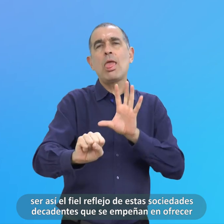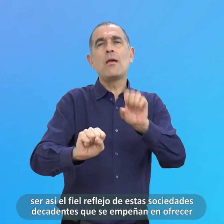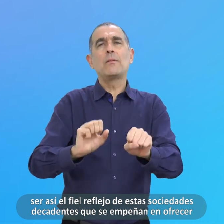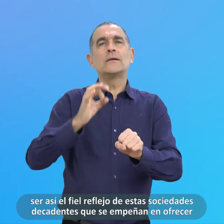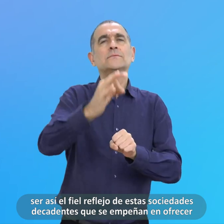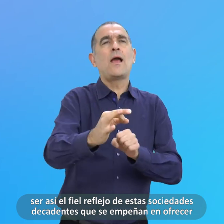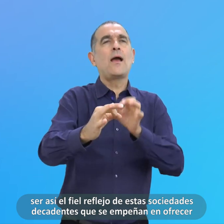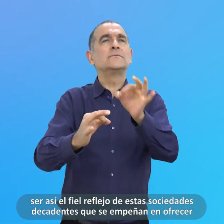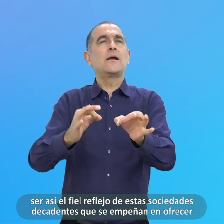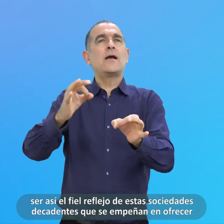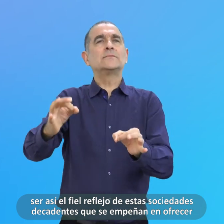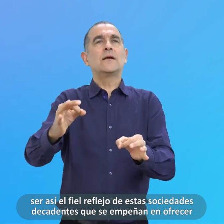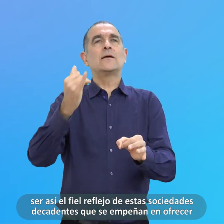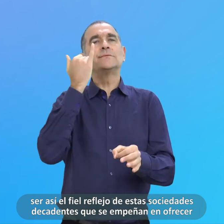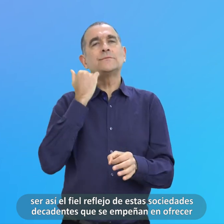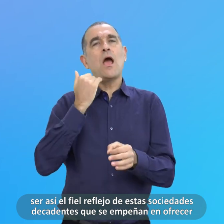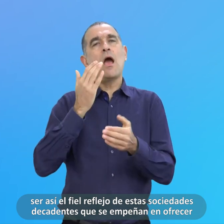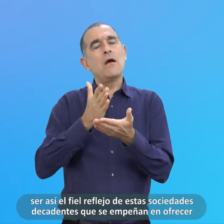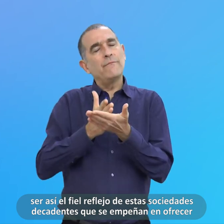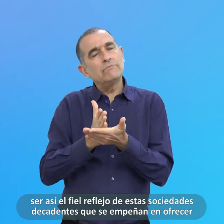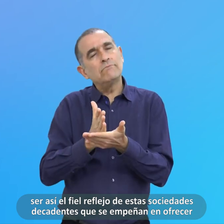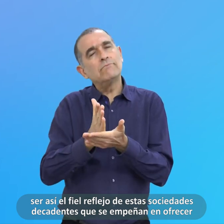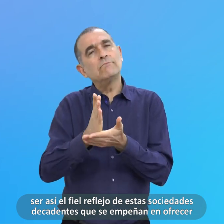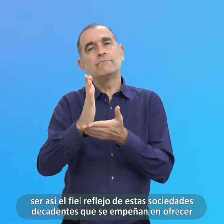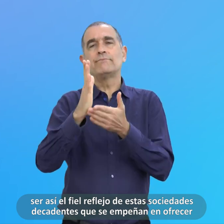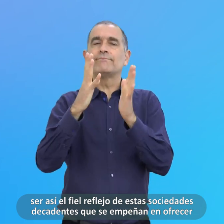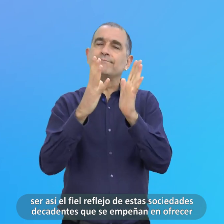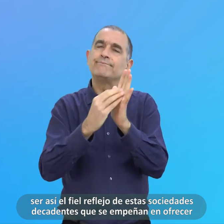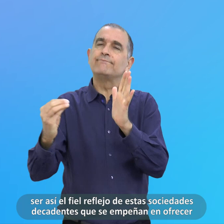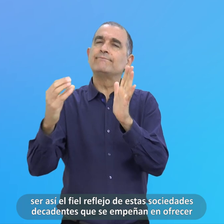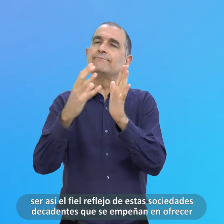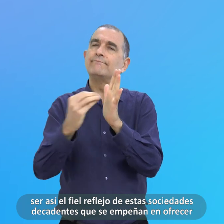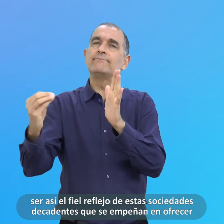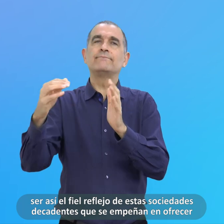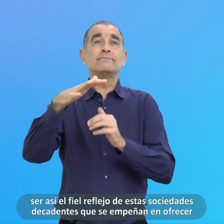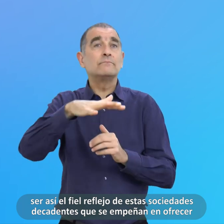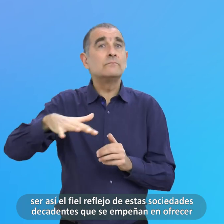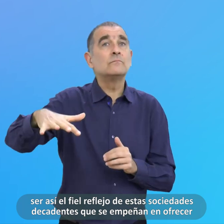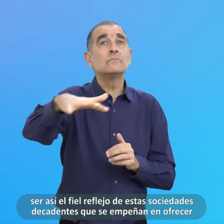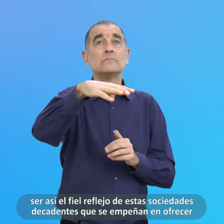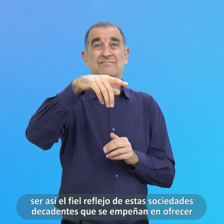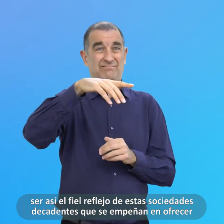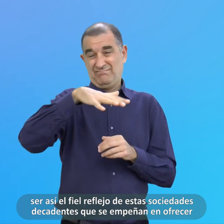fiel reflejo de estas sociedades decadentes